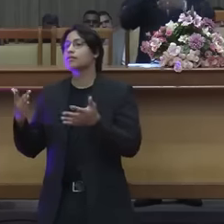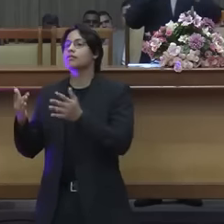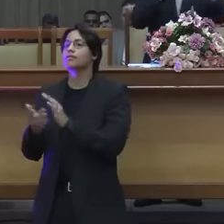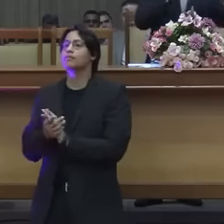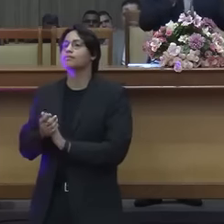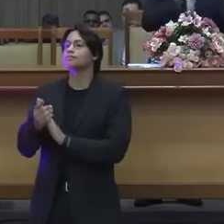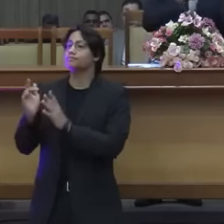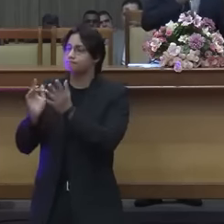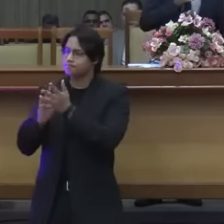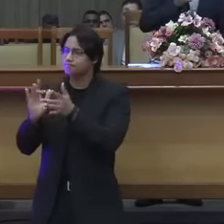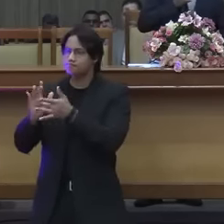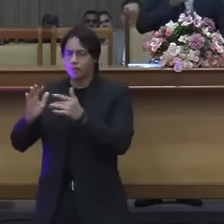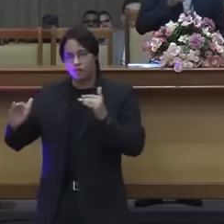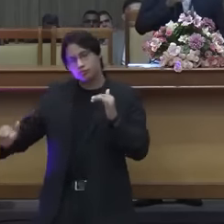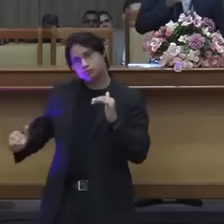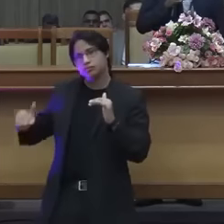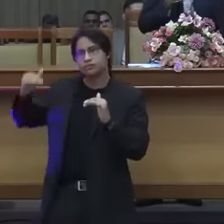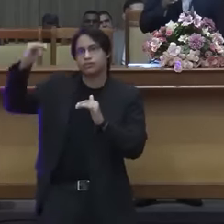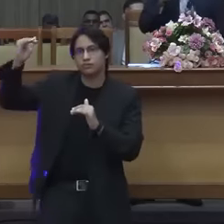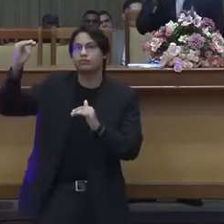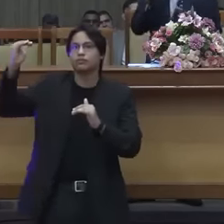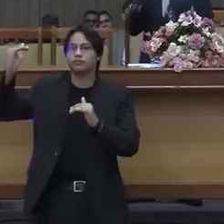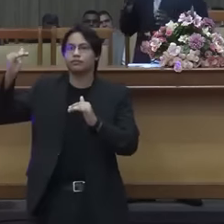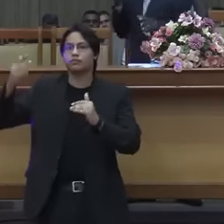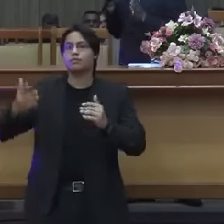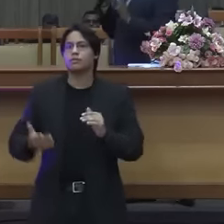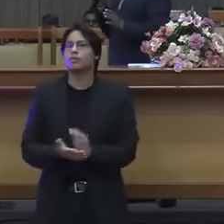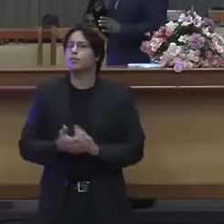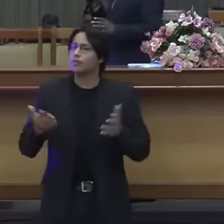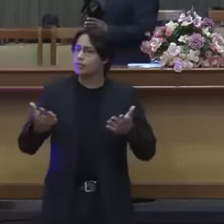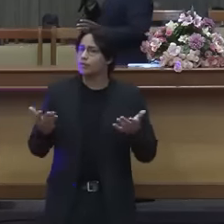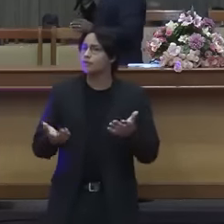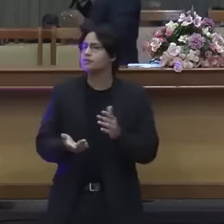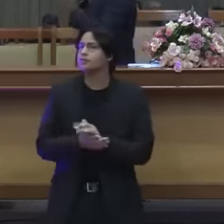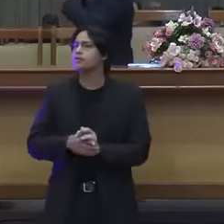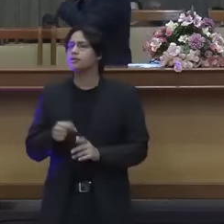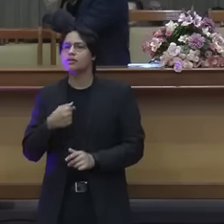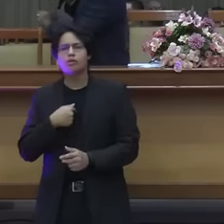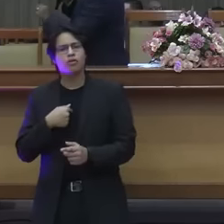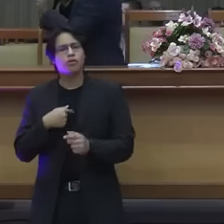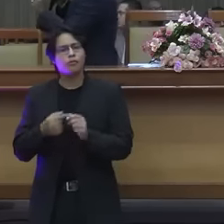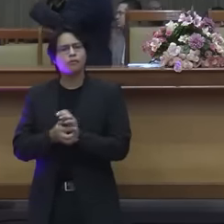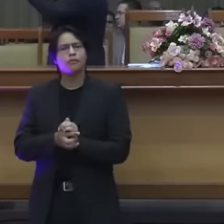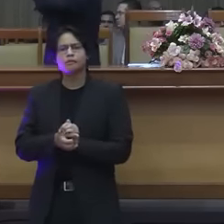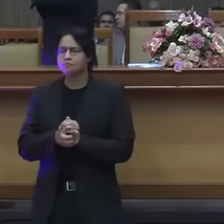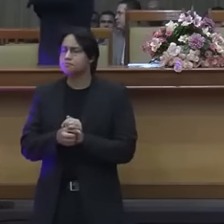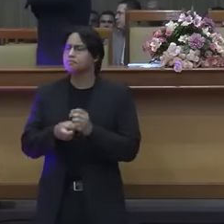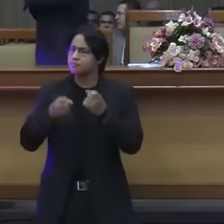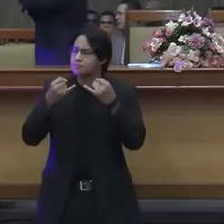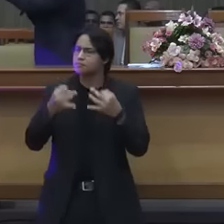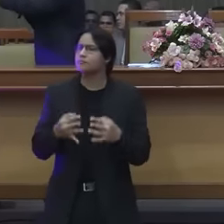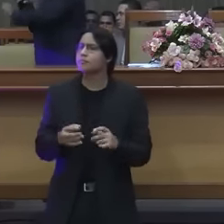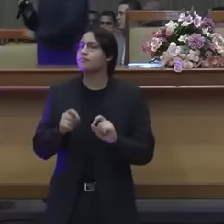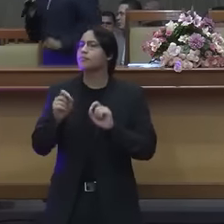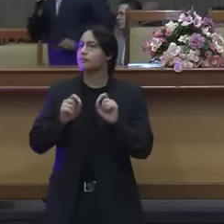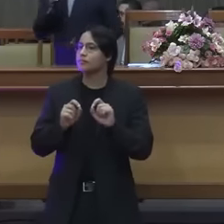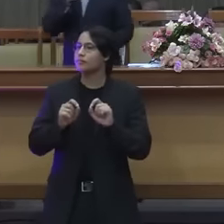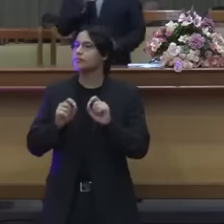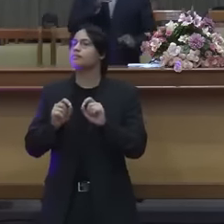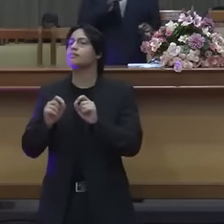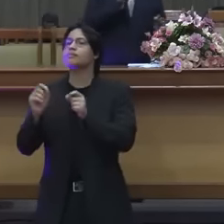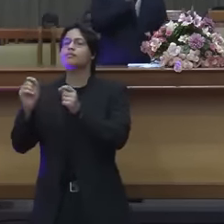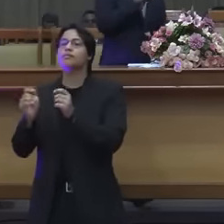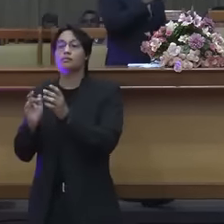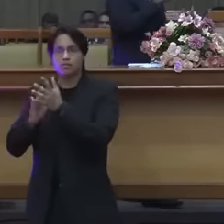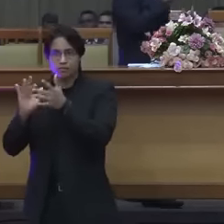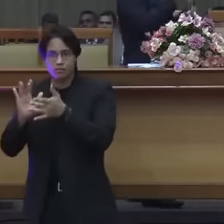tudo, é maior que todas as coisas, mas hoje eu vou me prender só em uma coisa, ele é maior que o templo, vamos lá,